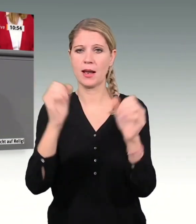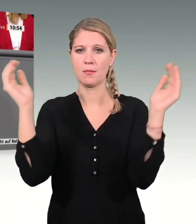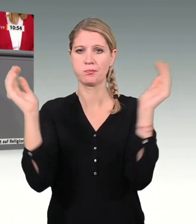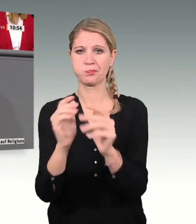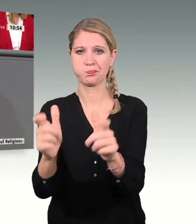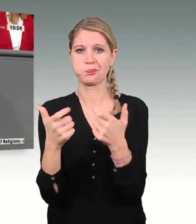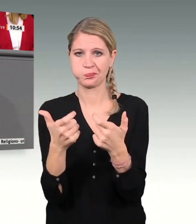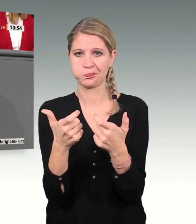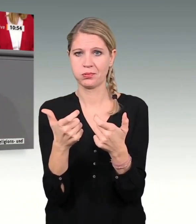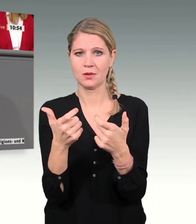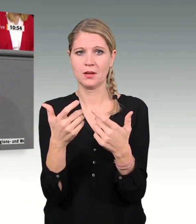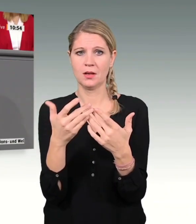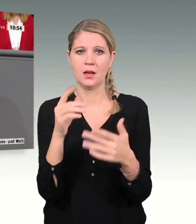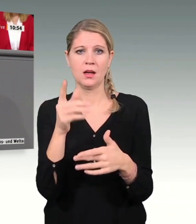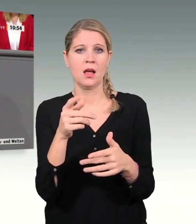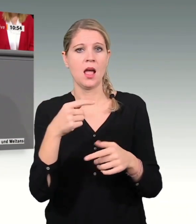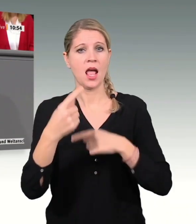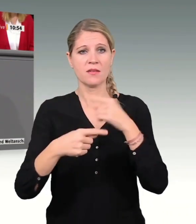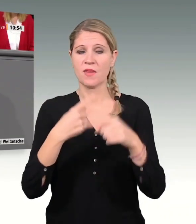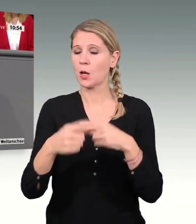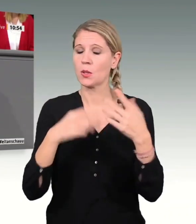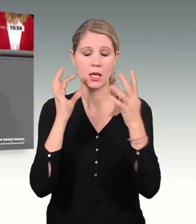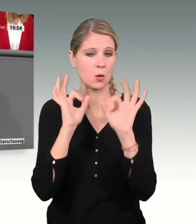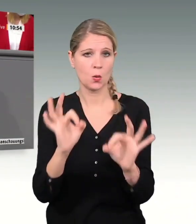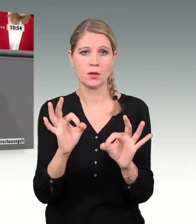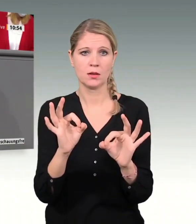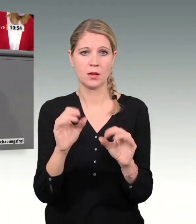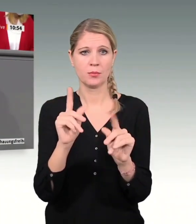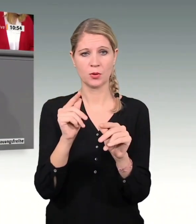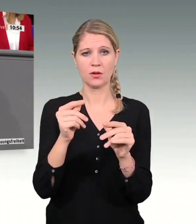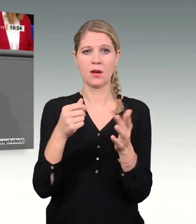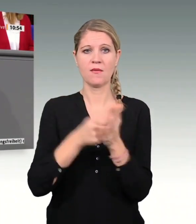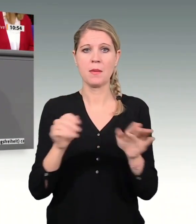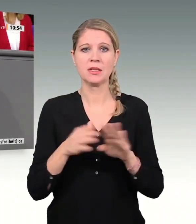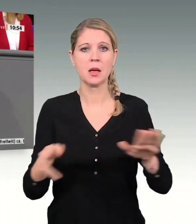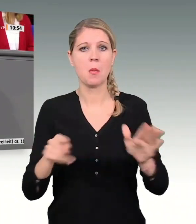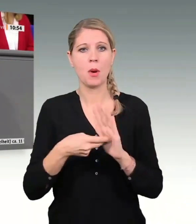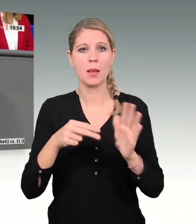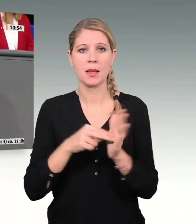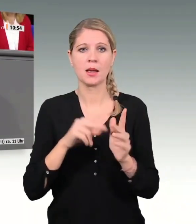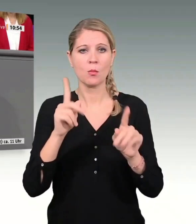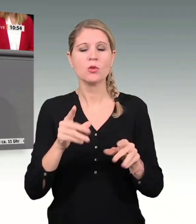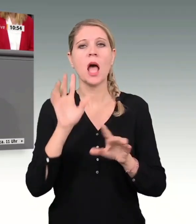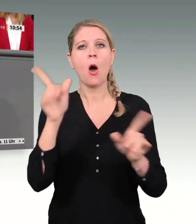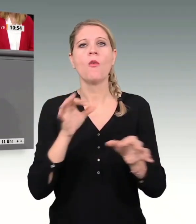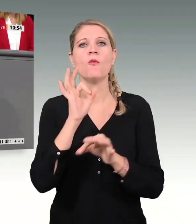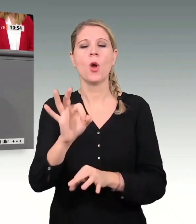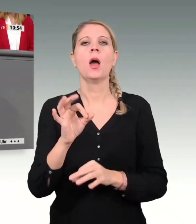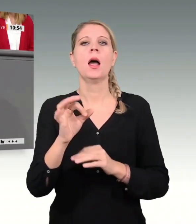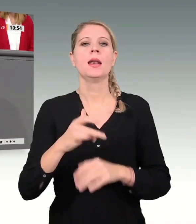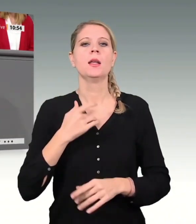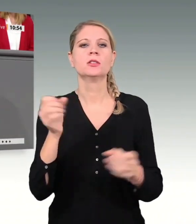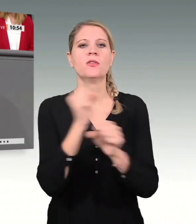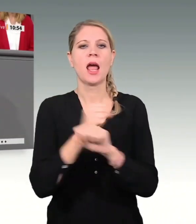ein. Wer Menschenrechte ernst nimmt, setzt sich für Religionsfreiheit ein. Betroffen sind viele Millionen Menschen, hunderte